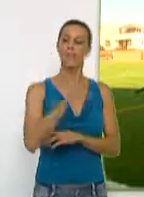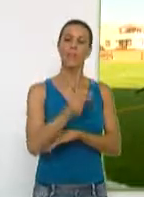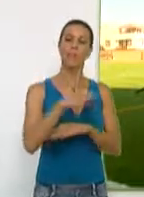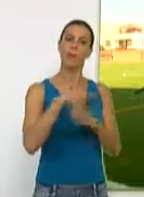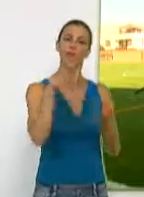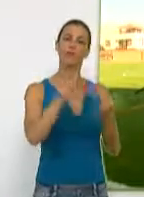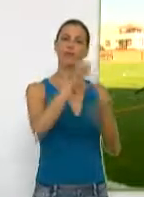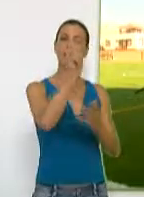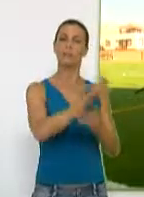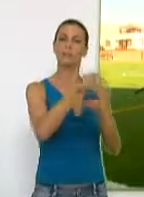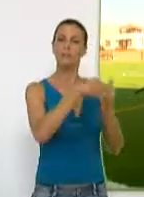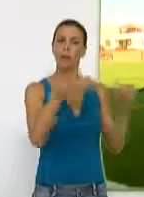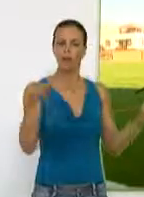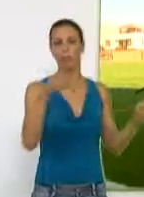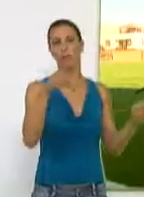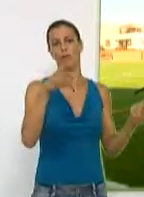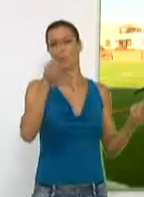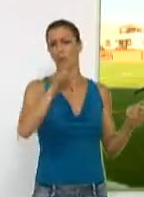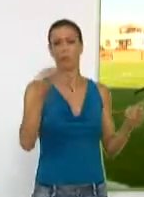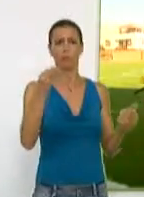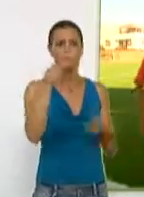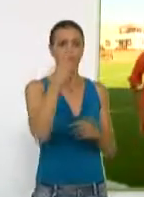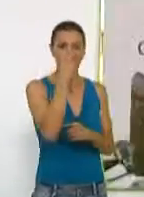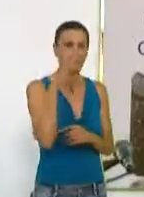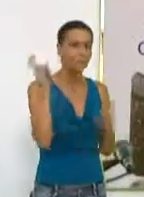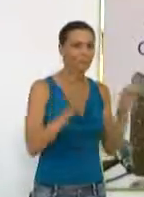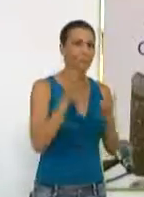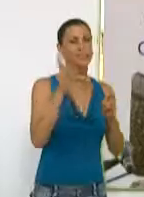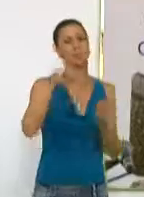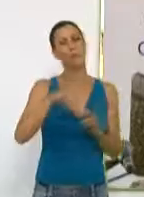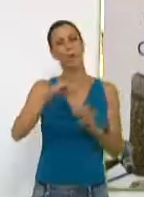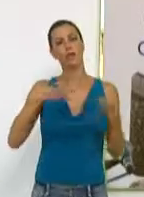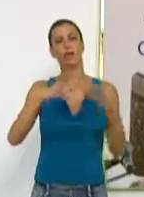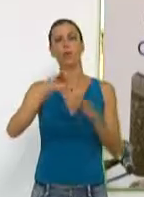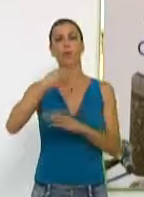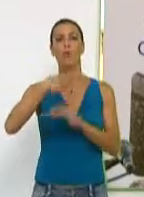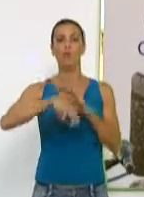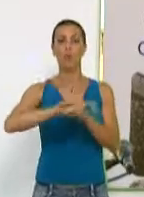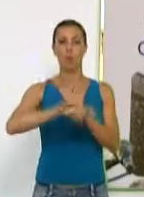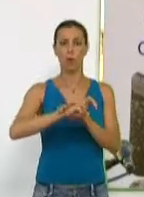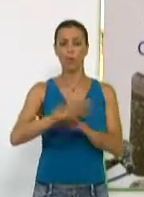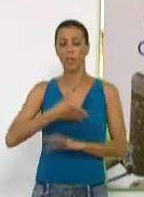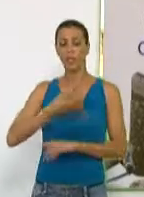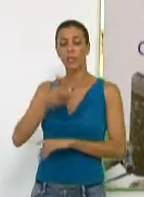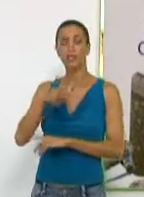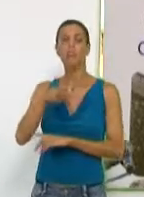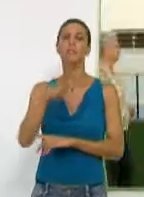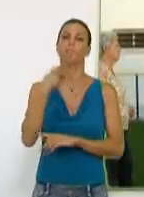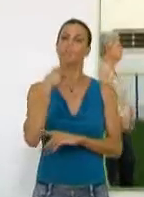estuvieron presentes en el acto junto a decenas de vecinos y miembros de los clubes de fútbol. La alcaldesa, Luisa García